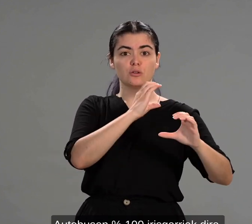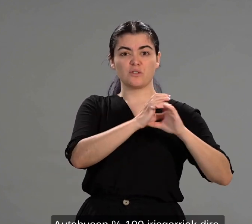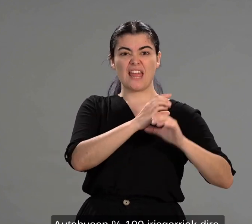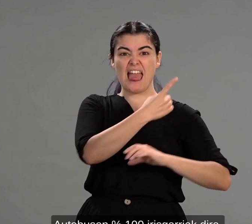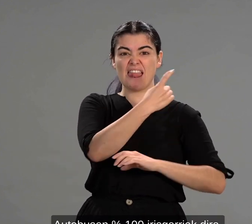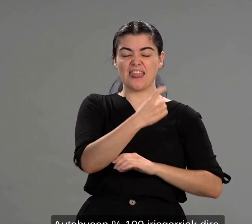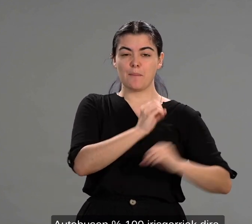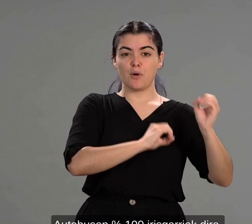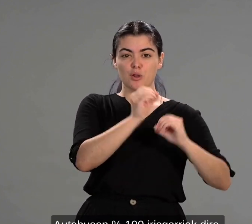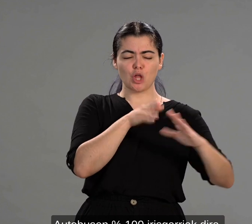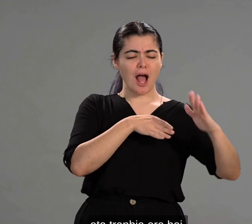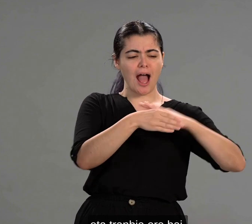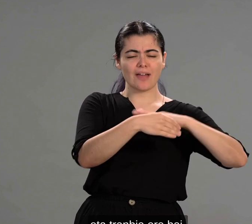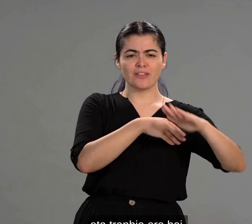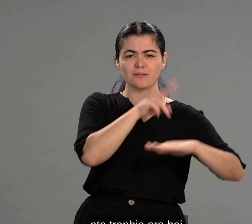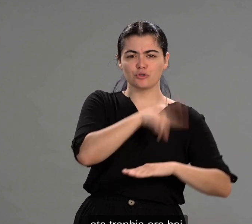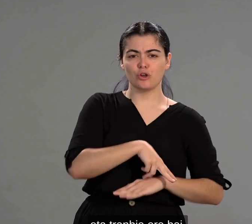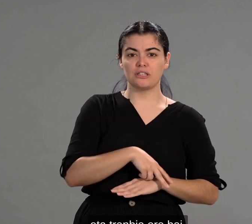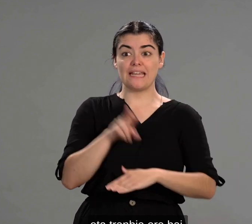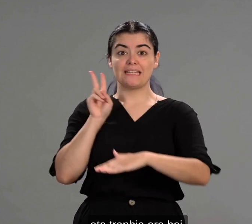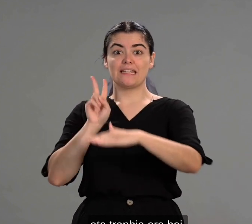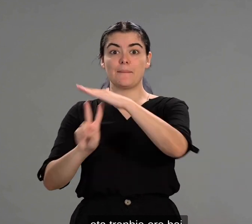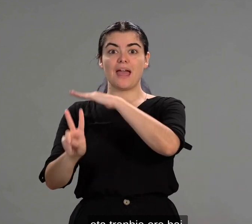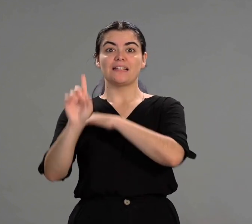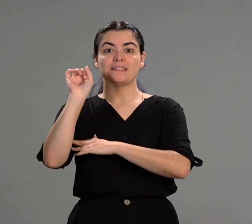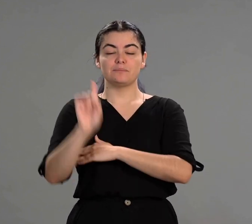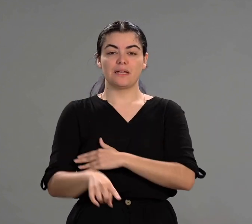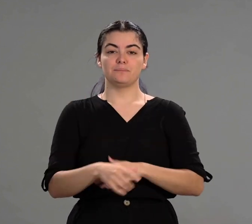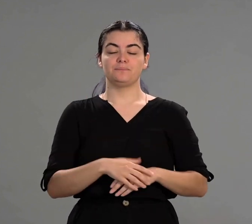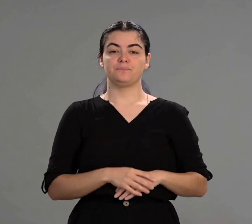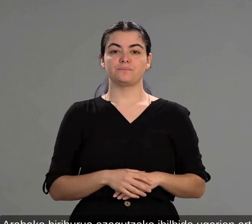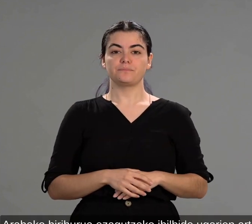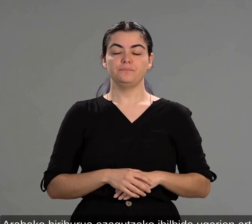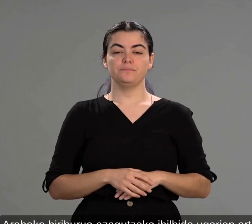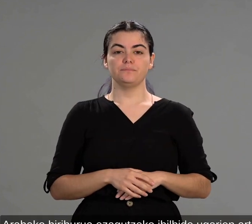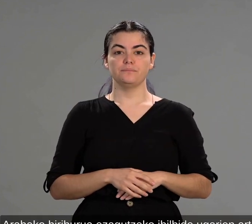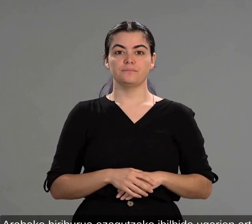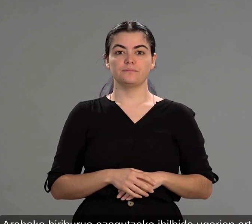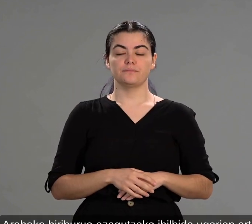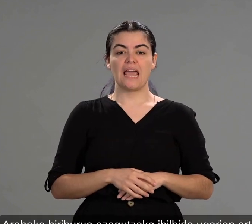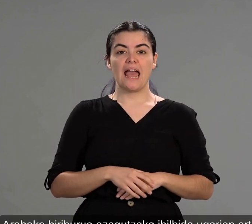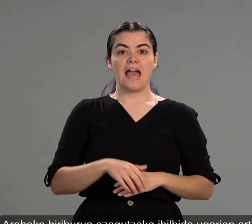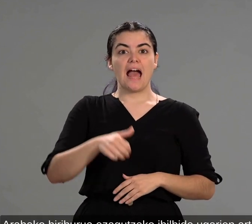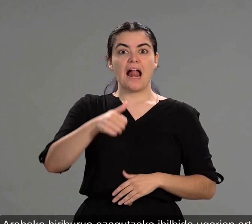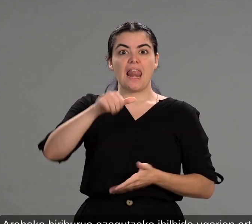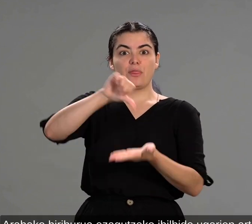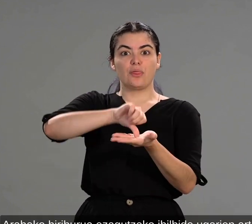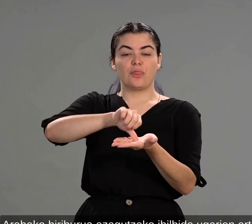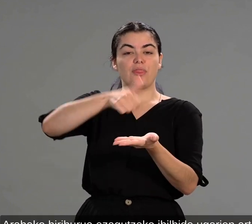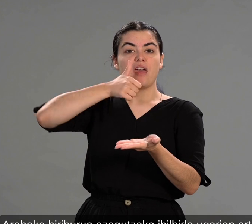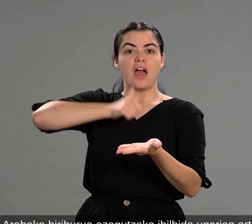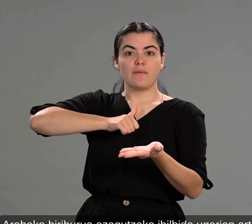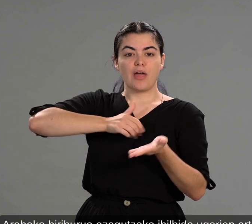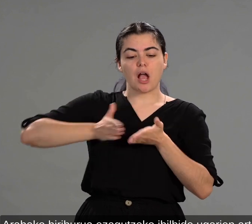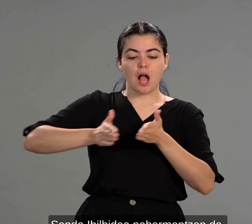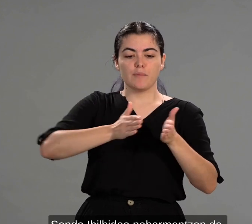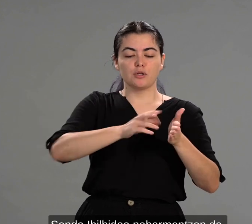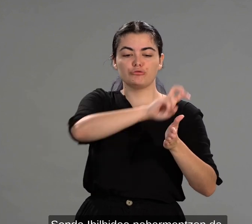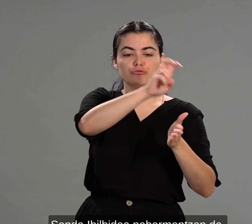eunak irisgarriak dira eta tranbia ere bai. Arabako iriburua ezagutzeko ibilbide ugarien artean, senda